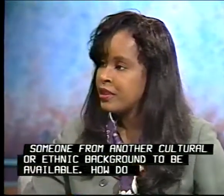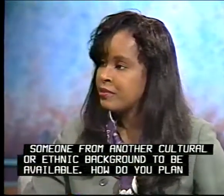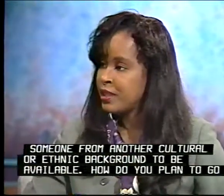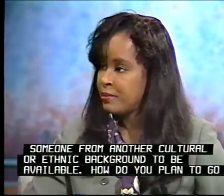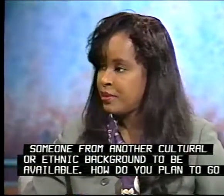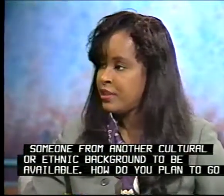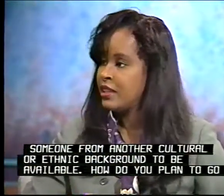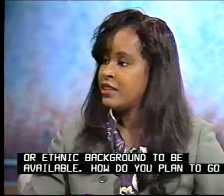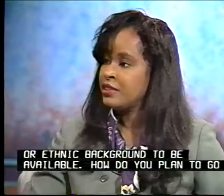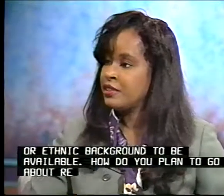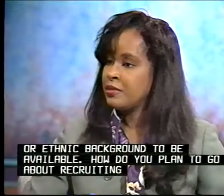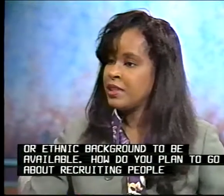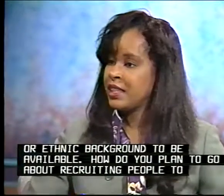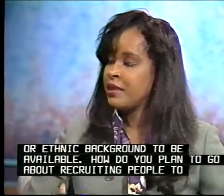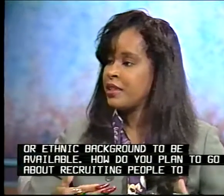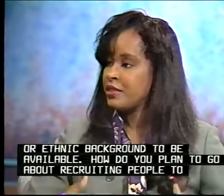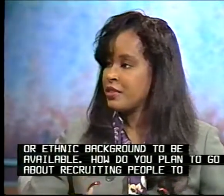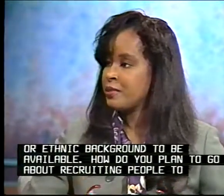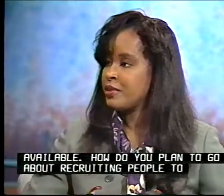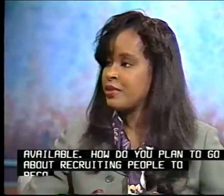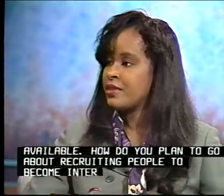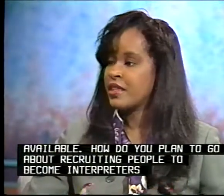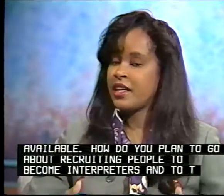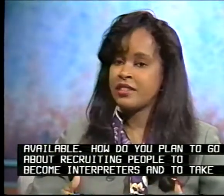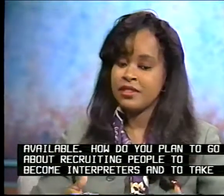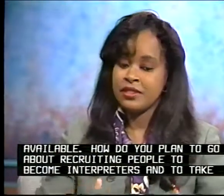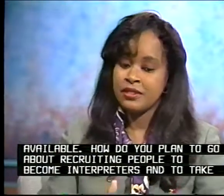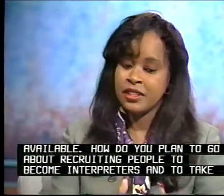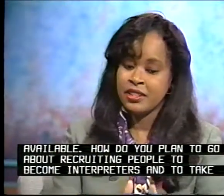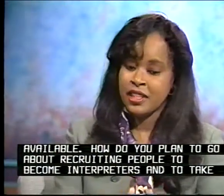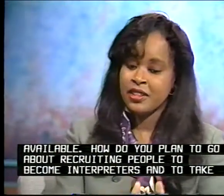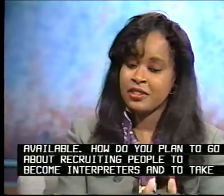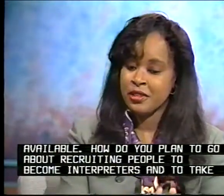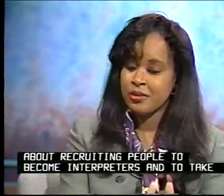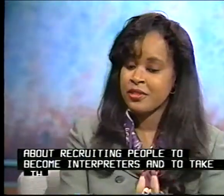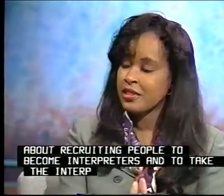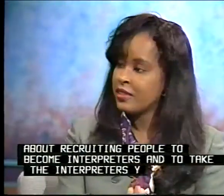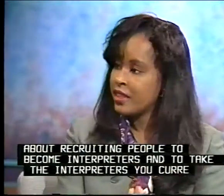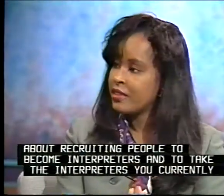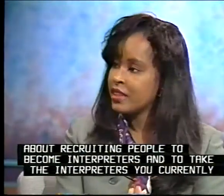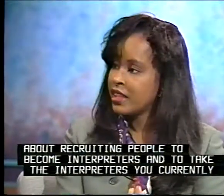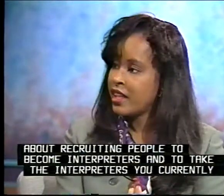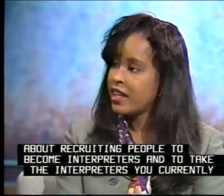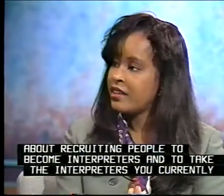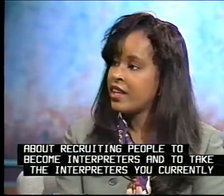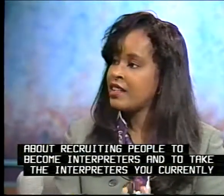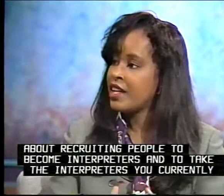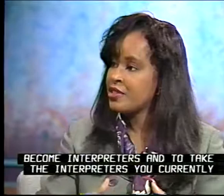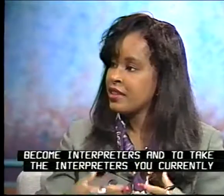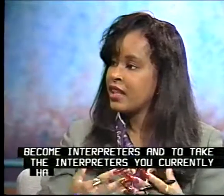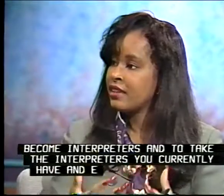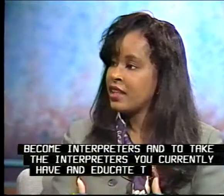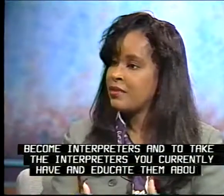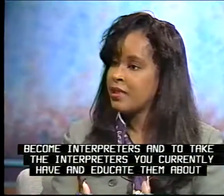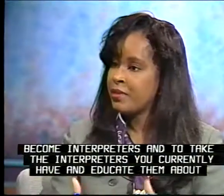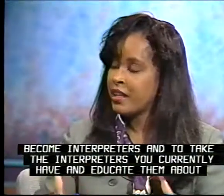people to become interpreters and to take the interpreters that you currently have and educate them about